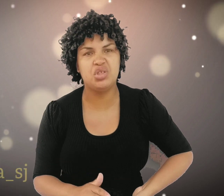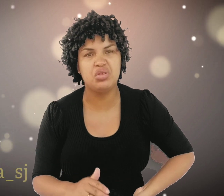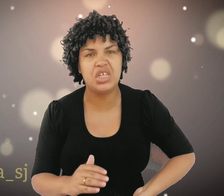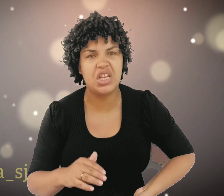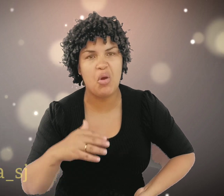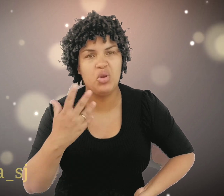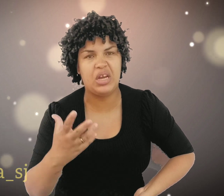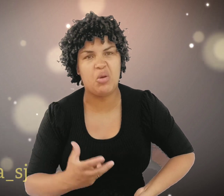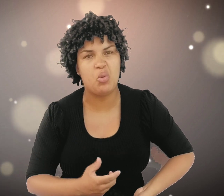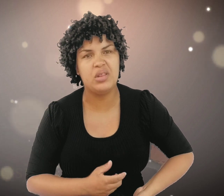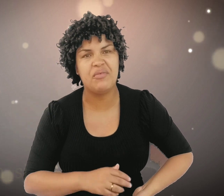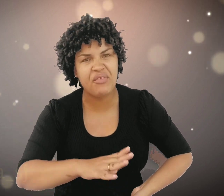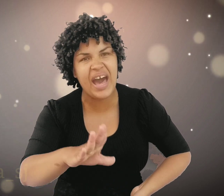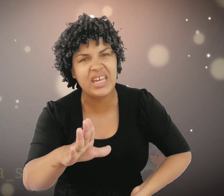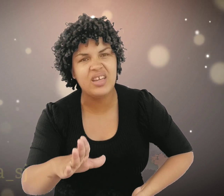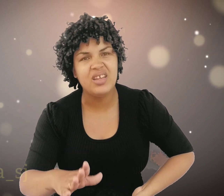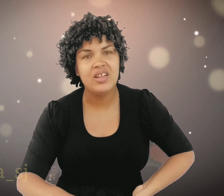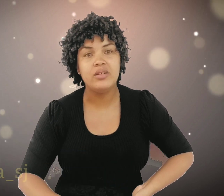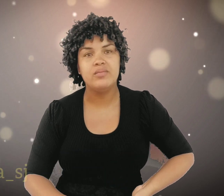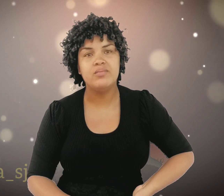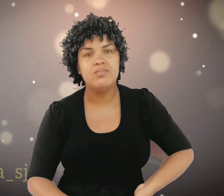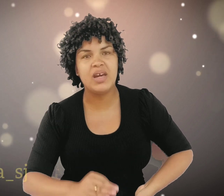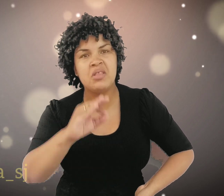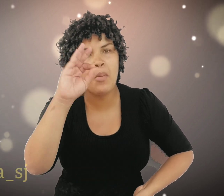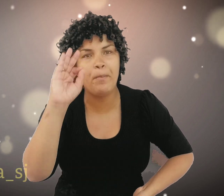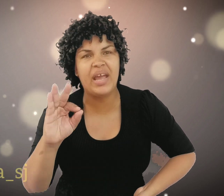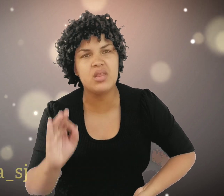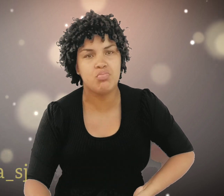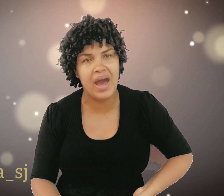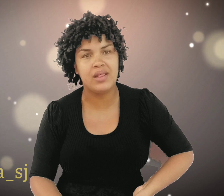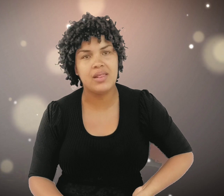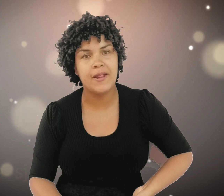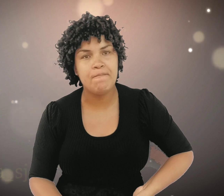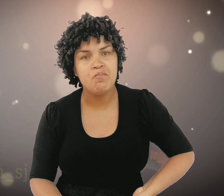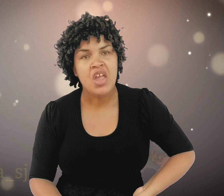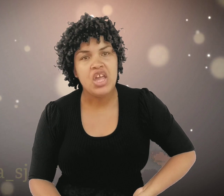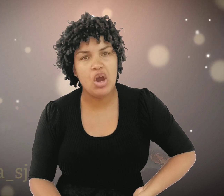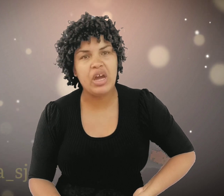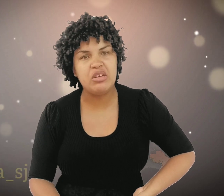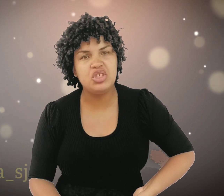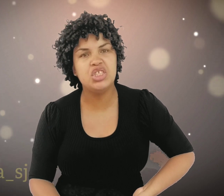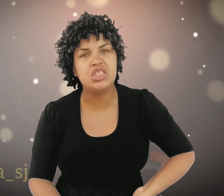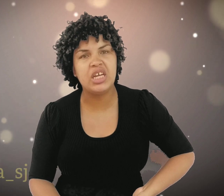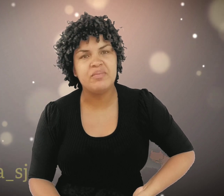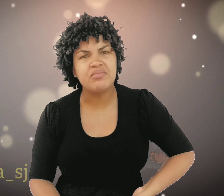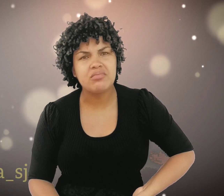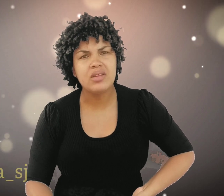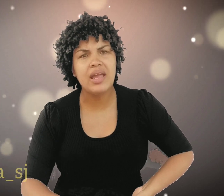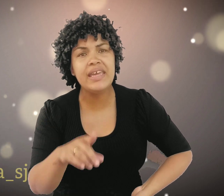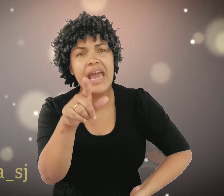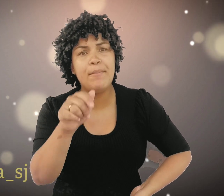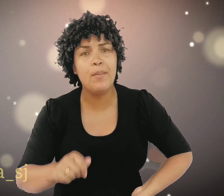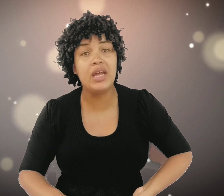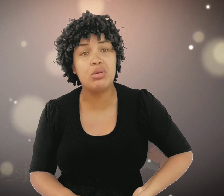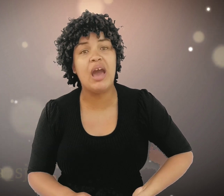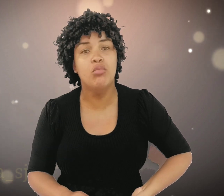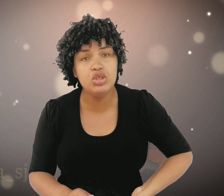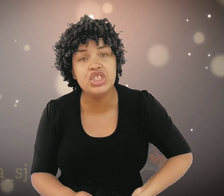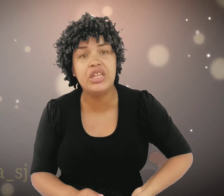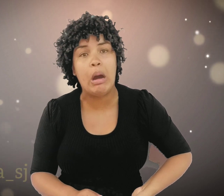suceda outra coisa. Vai, mas não peque mais. E eu quero te dizer, que há momento que a multidão,